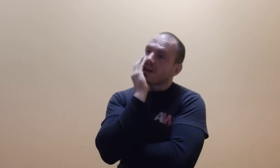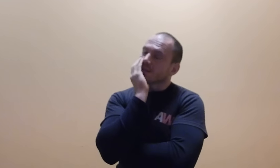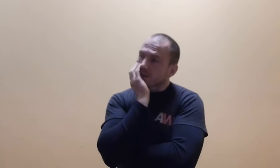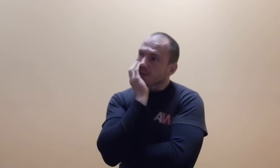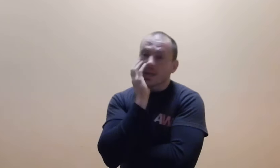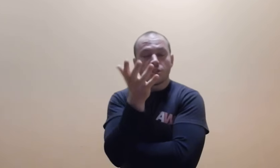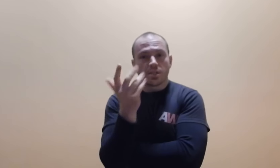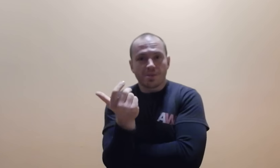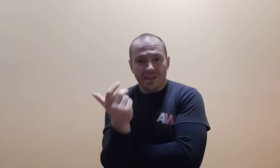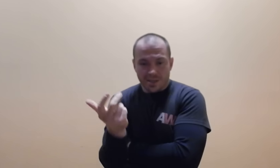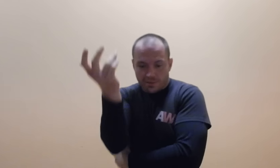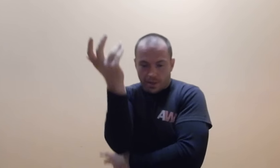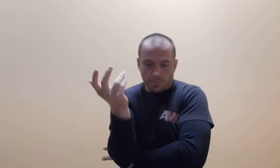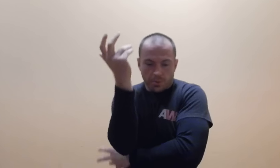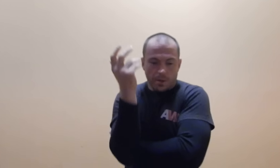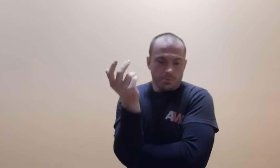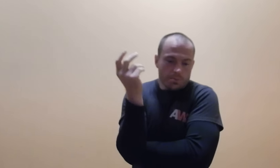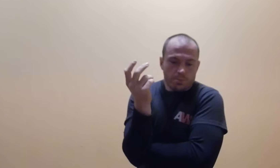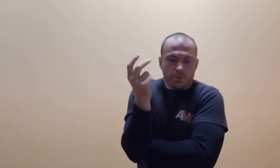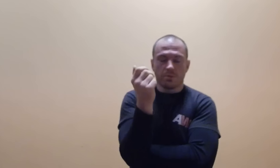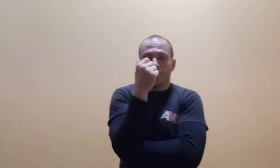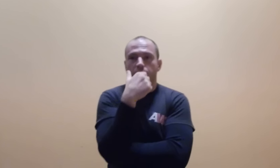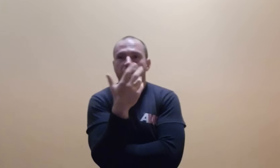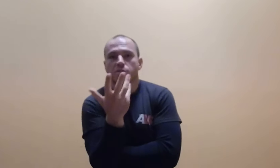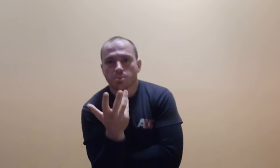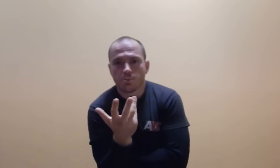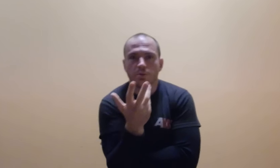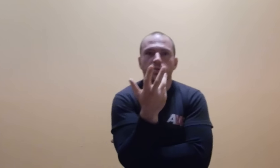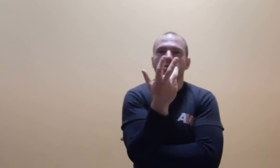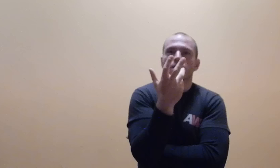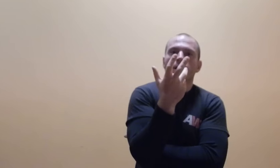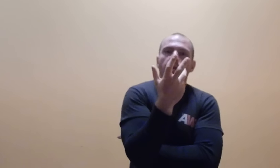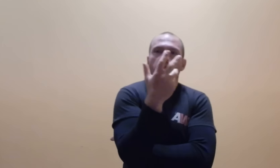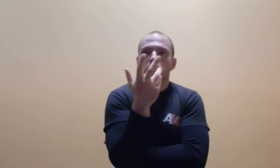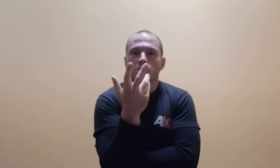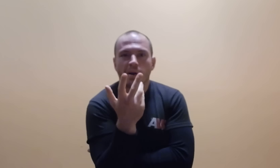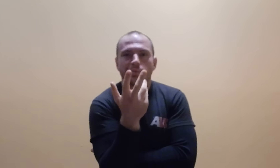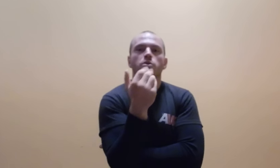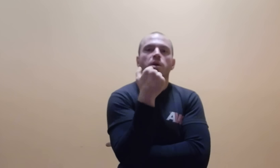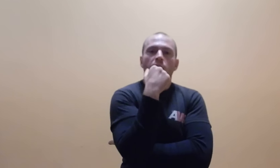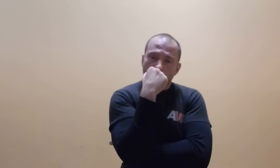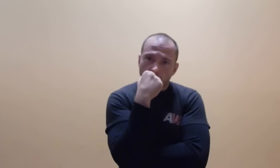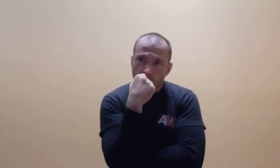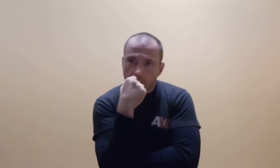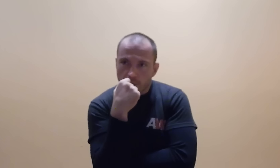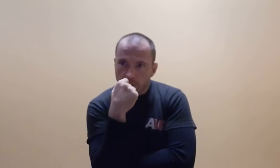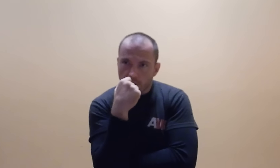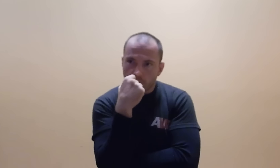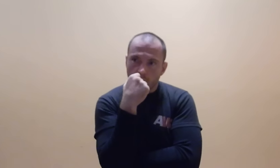tak, tak, tak, czyli jestem zrelaksowany, podpadłem sobie po prostu rękę o rękę, żeby mi było wygodnie. Więc rozmawiam sobie, jestem już lekko wychylony do